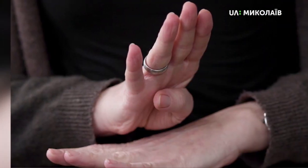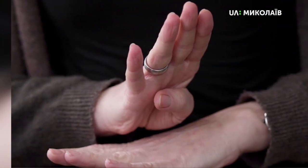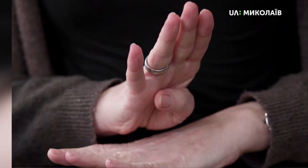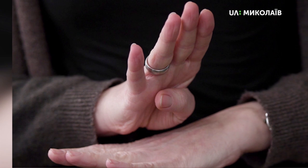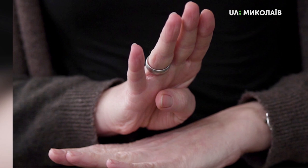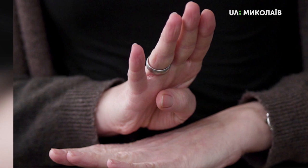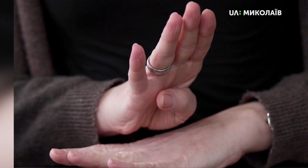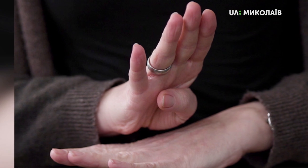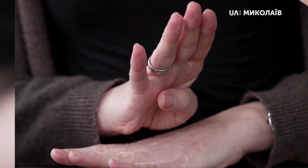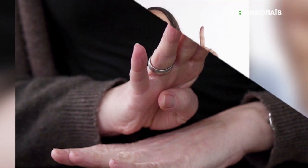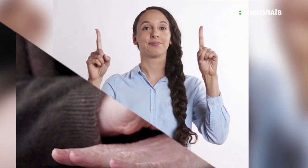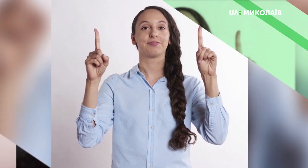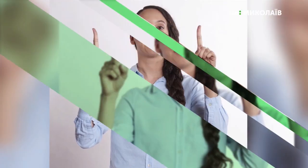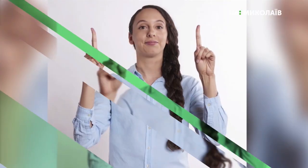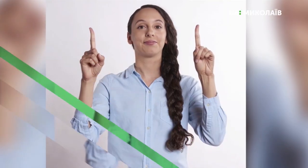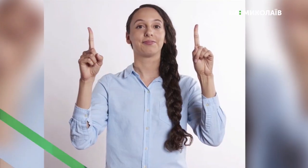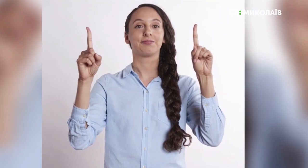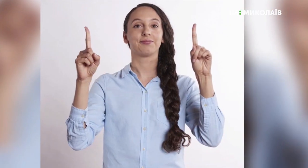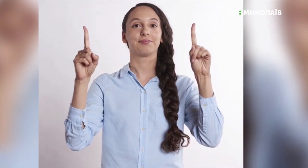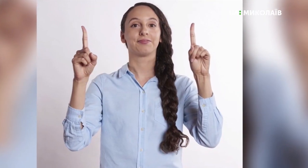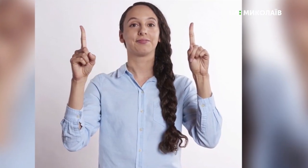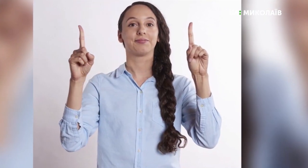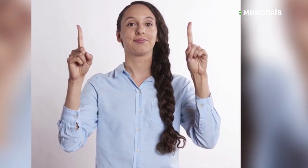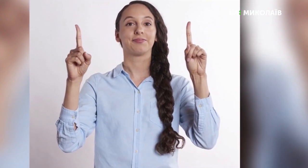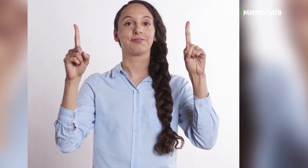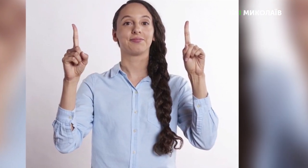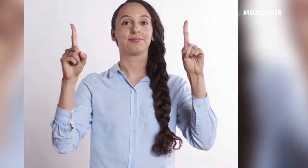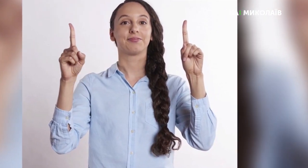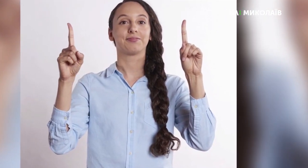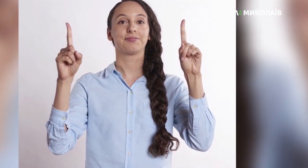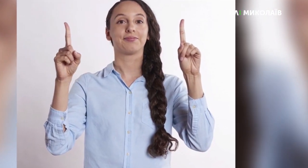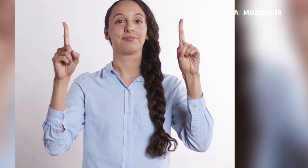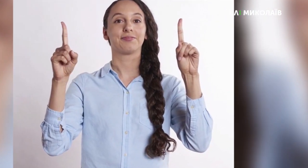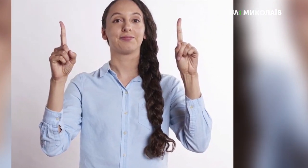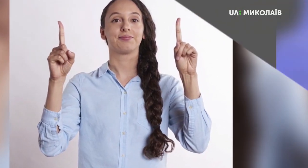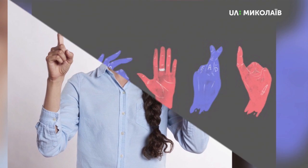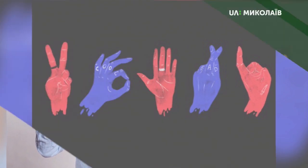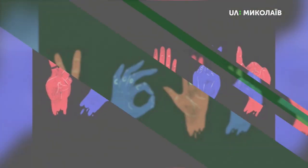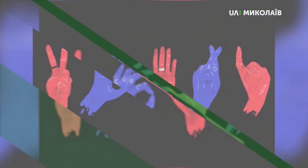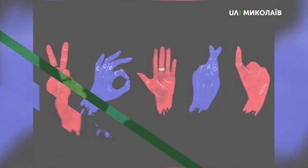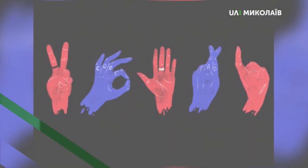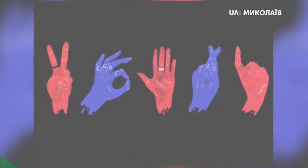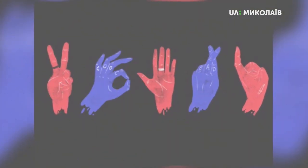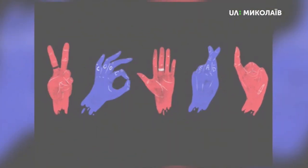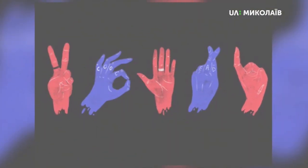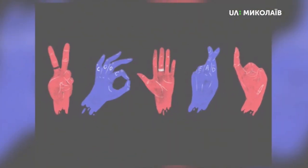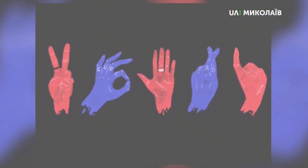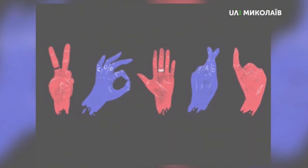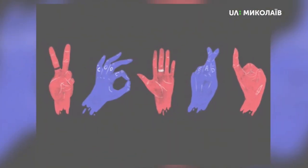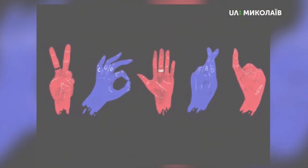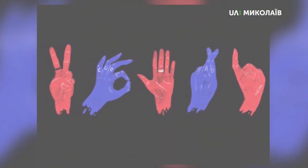навіть граматику. У жестовій мові немає розділових знаків, акценти розставляються інтуїтивно або за допомогою